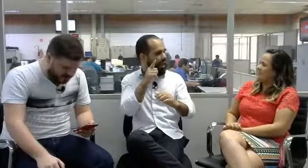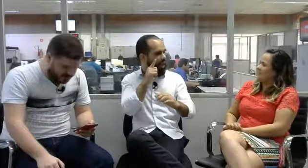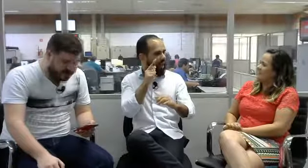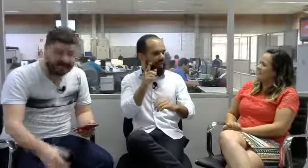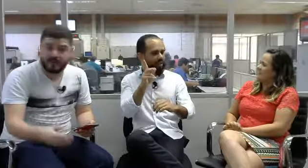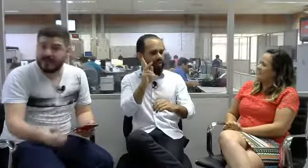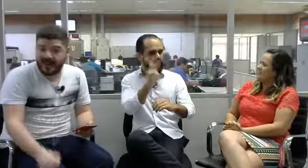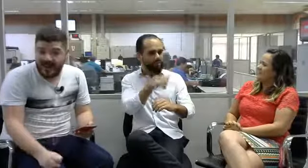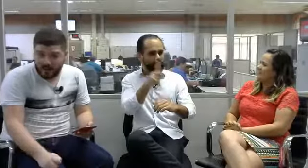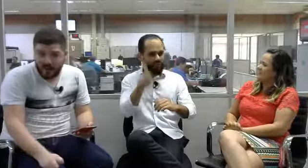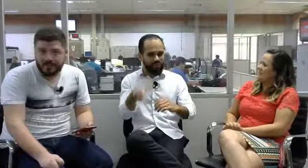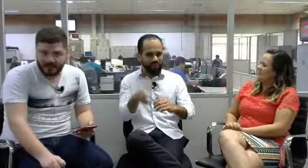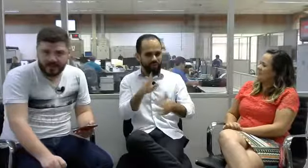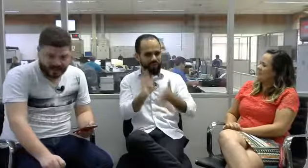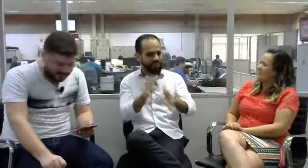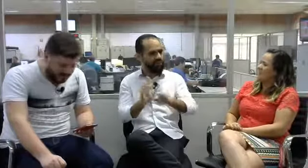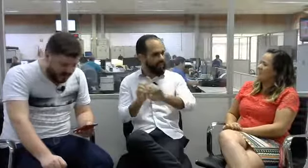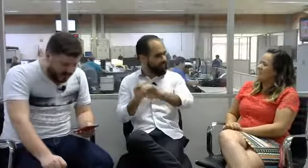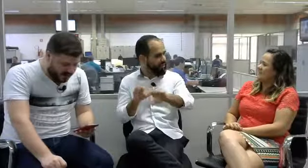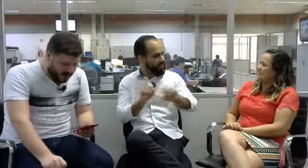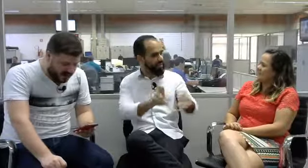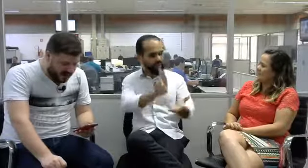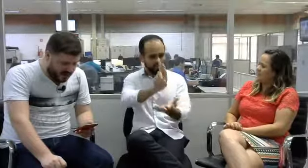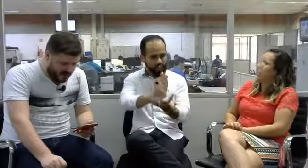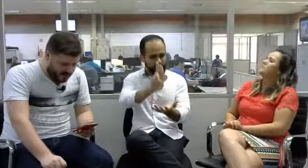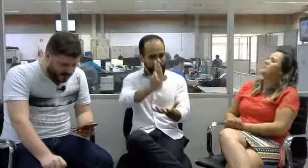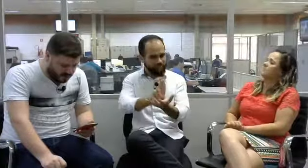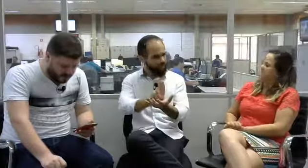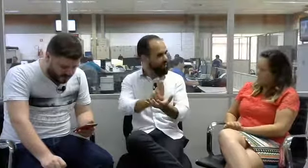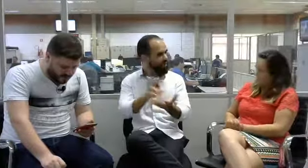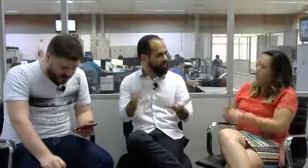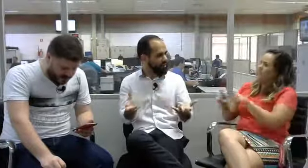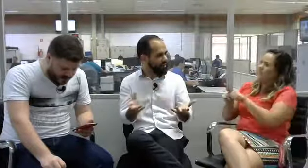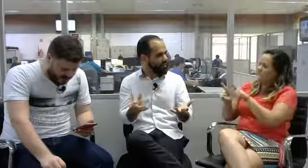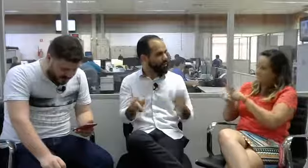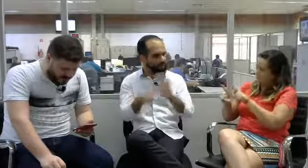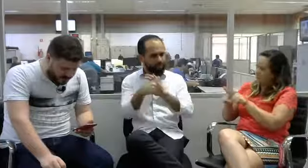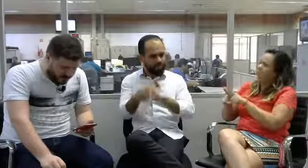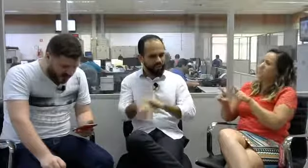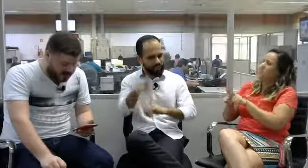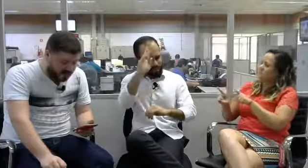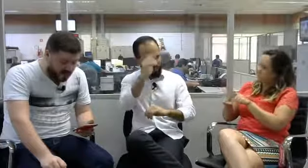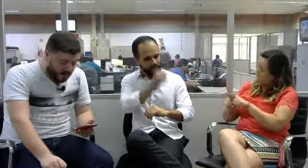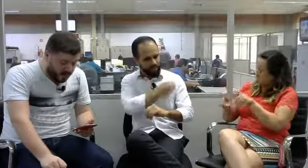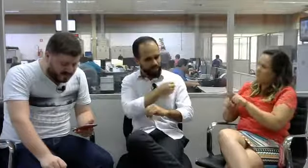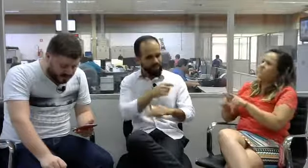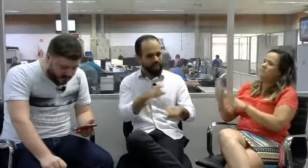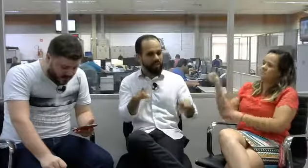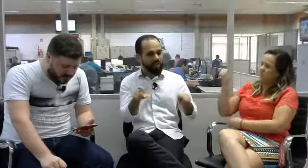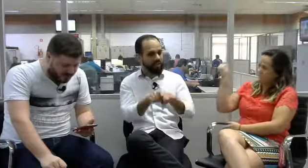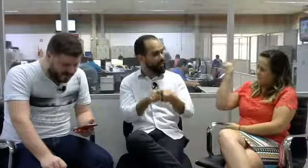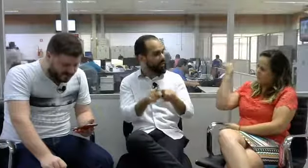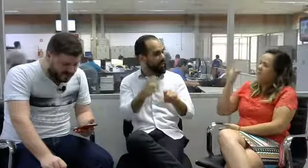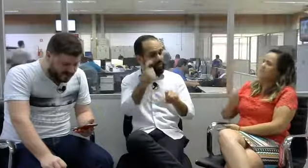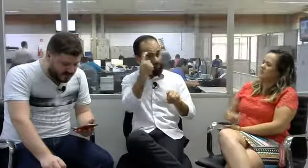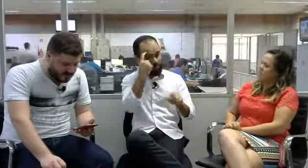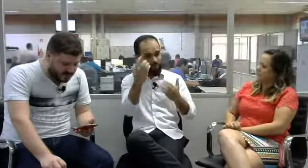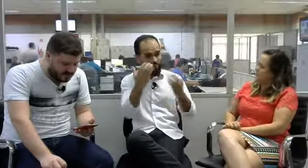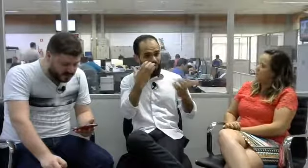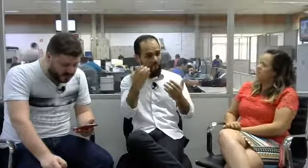Libras na Unilago, que é uma instituição daqui de Rio Preto, que também é psicólogo e oferece atendimento para surdos